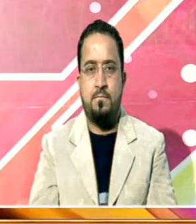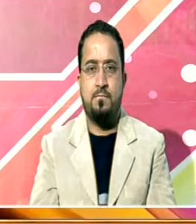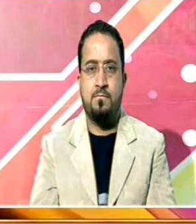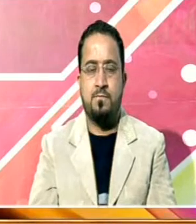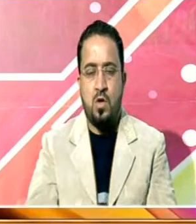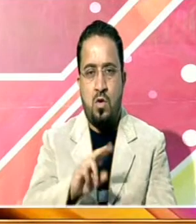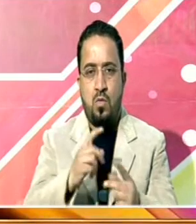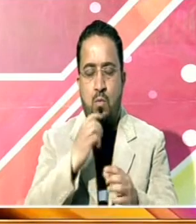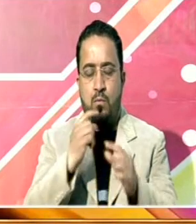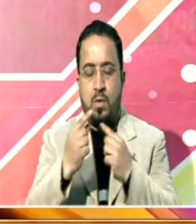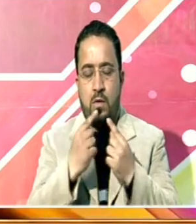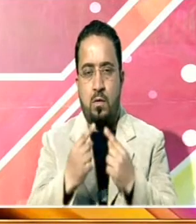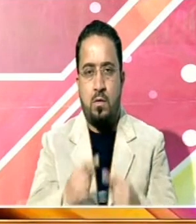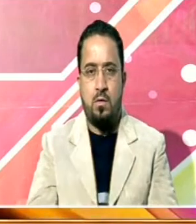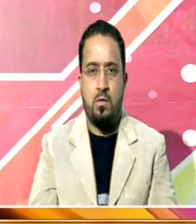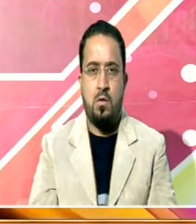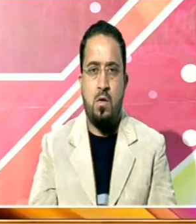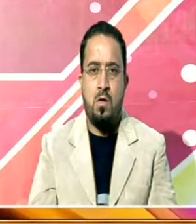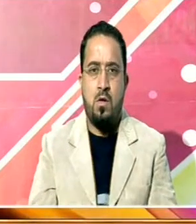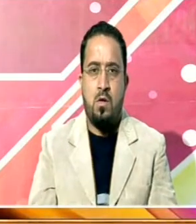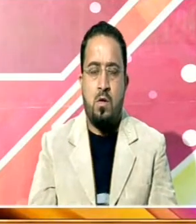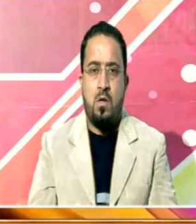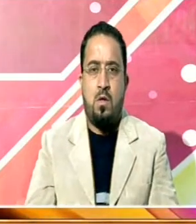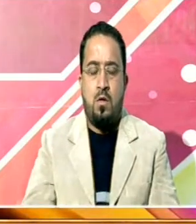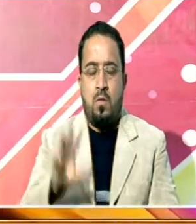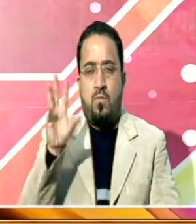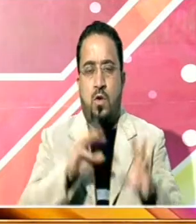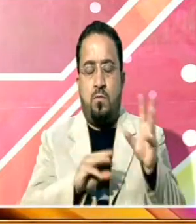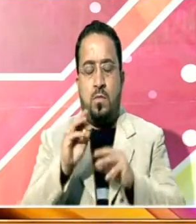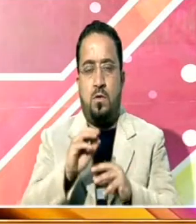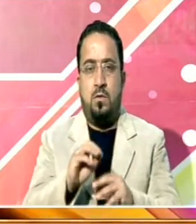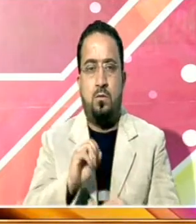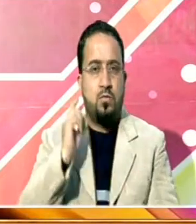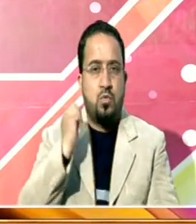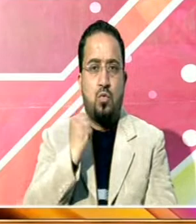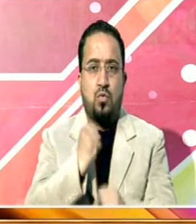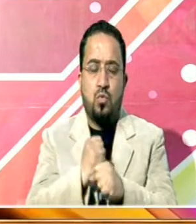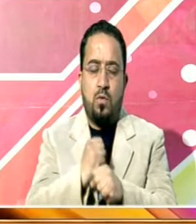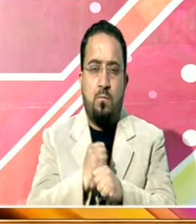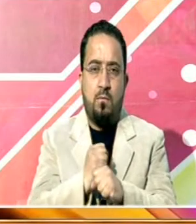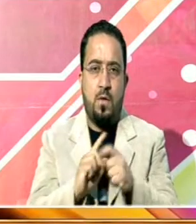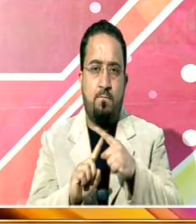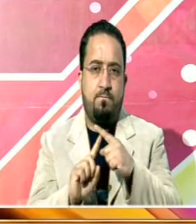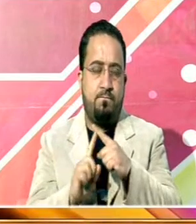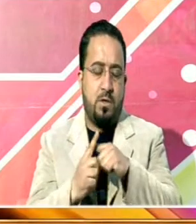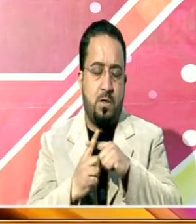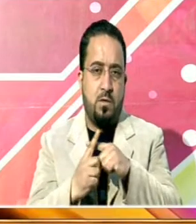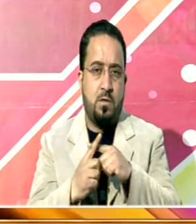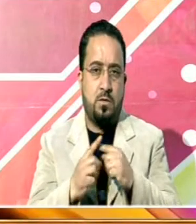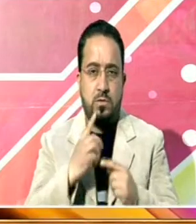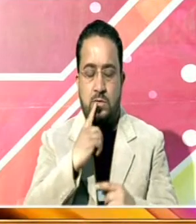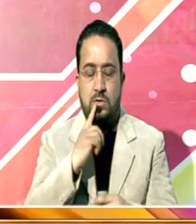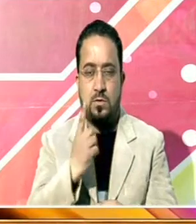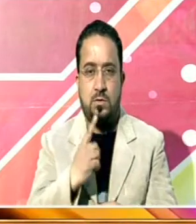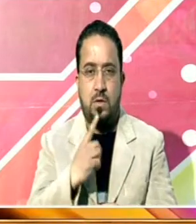گیا اور کہا گیا کہ ان کو واپس لانا حکومت کی اولین ترجیح ہے